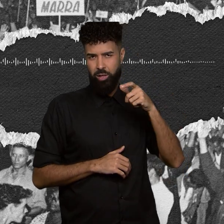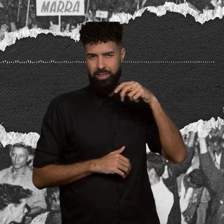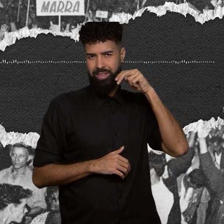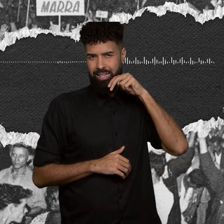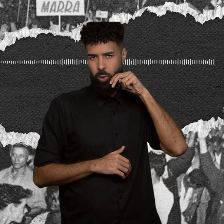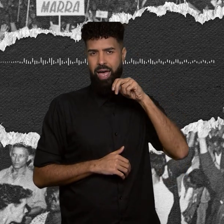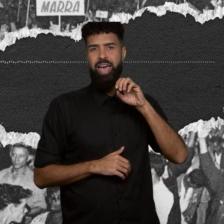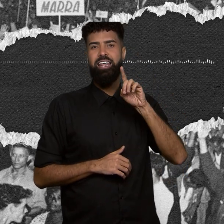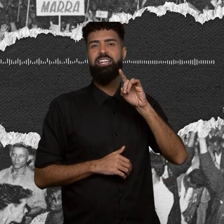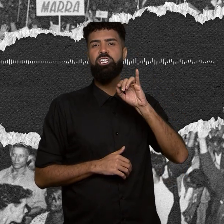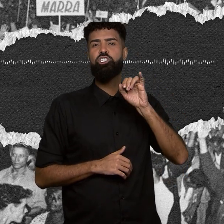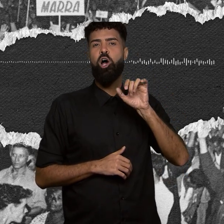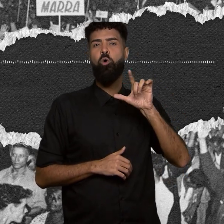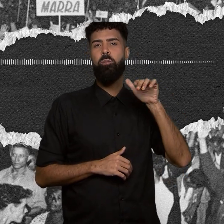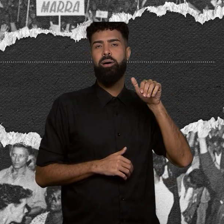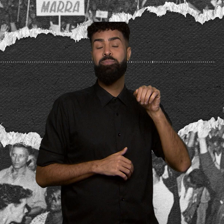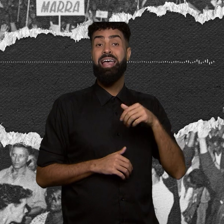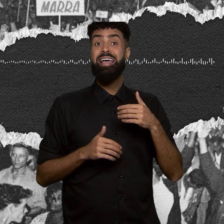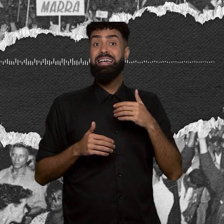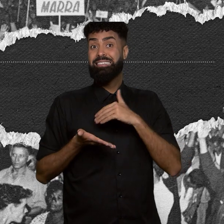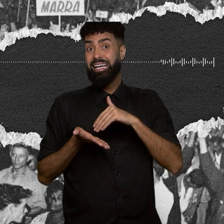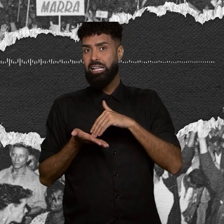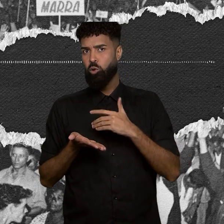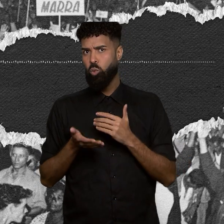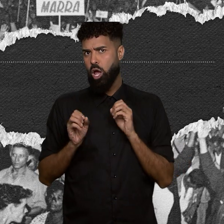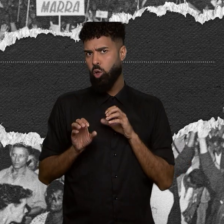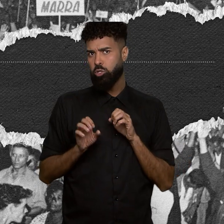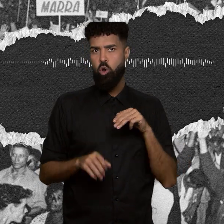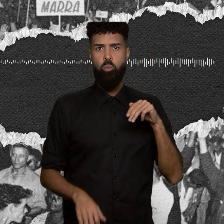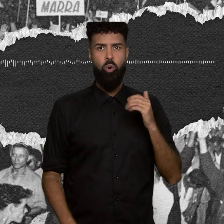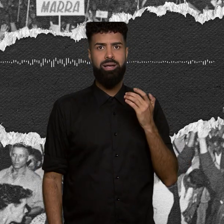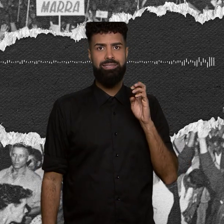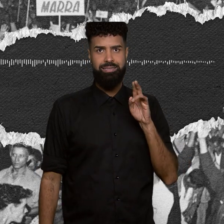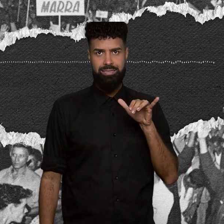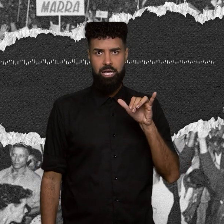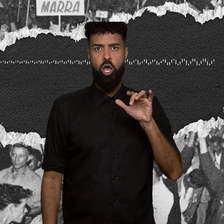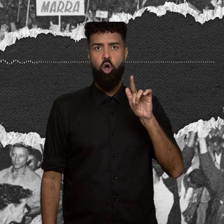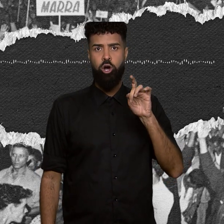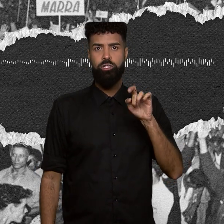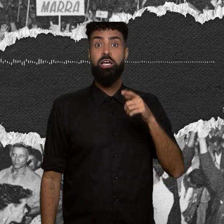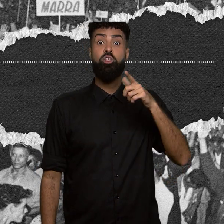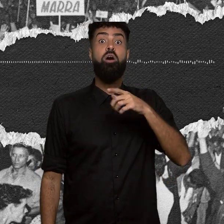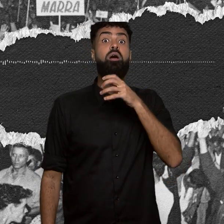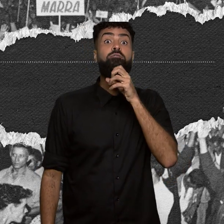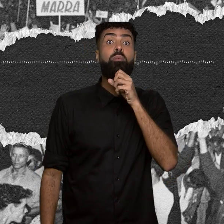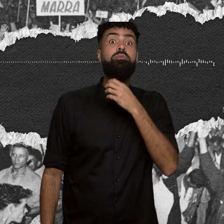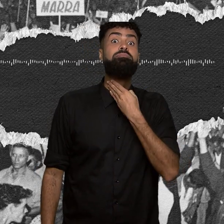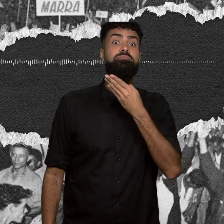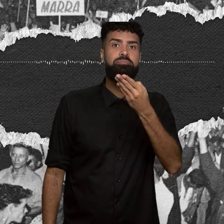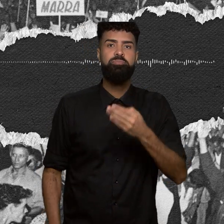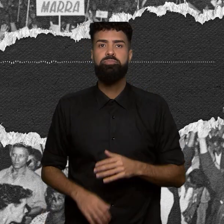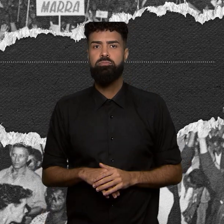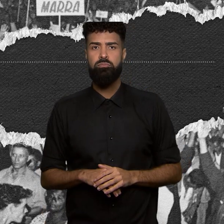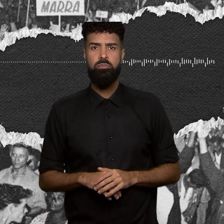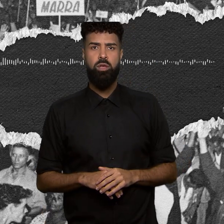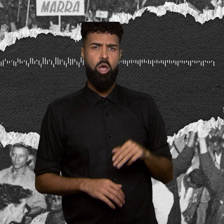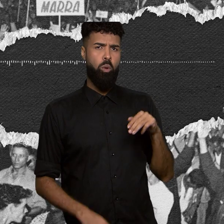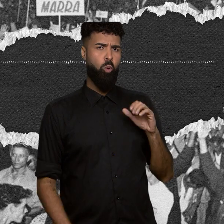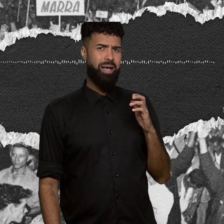e o secretário de Educação, Moacir de Góes. De novo, Paulo Freire. E o Moacir de Góes, muito moço naquela época, ao